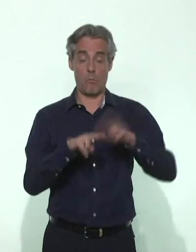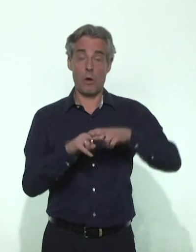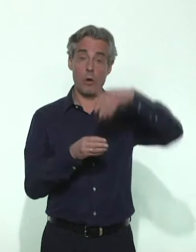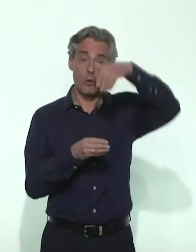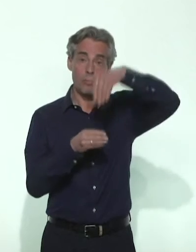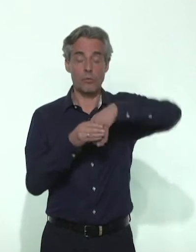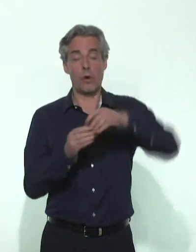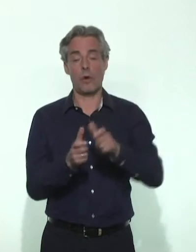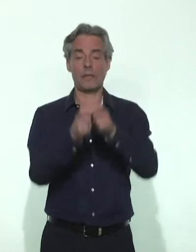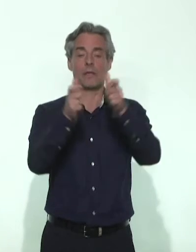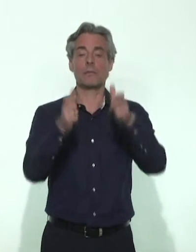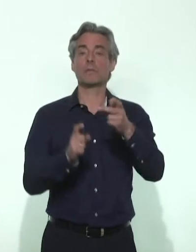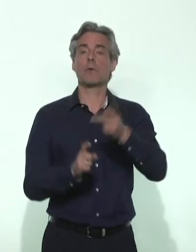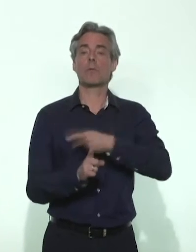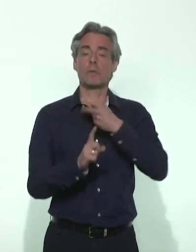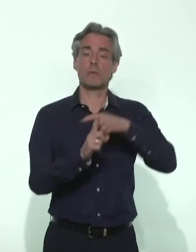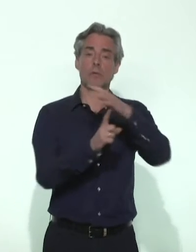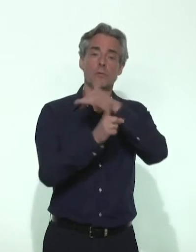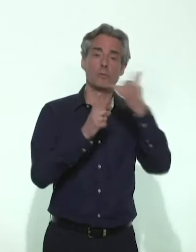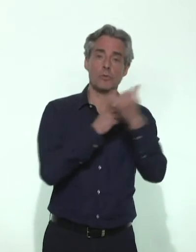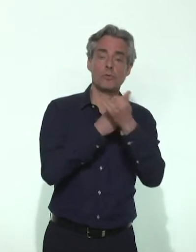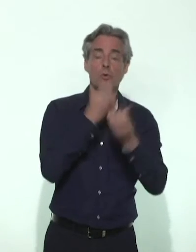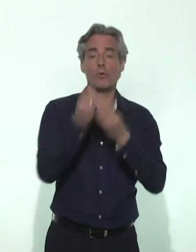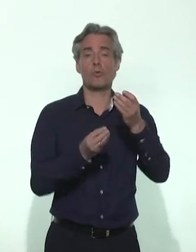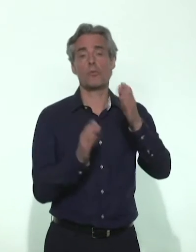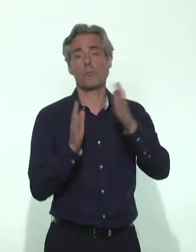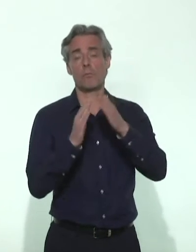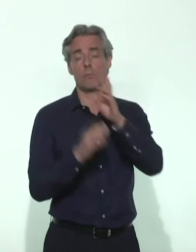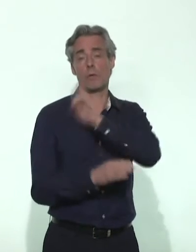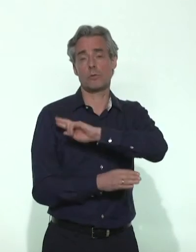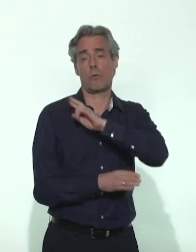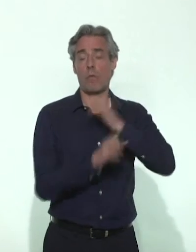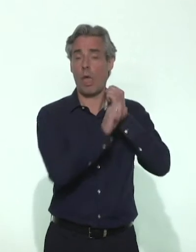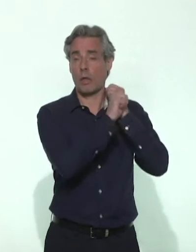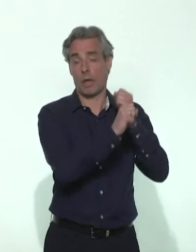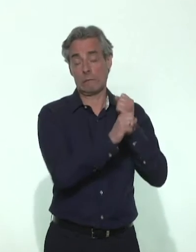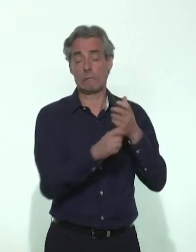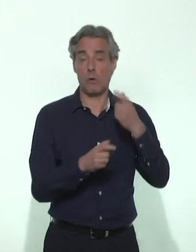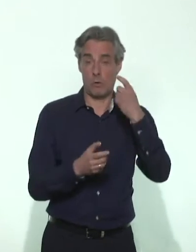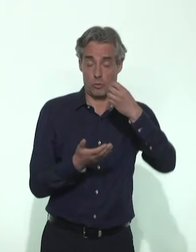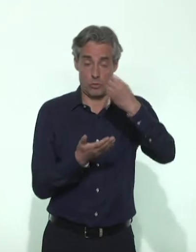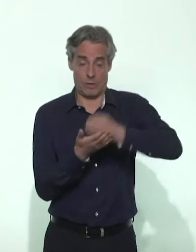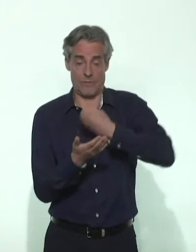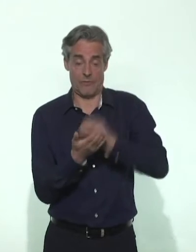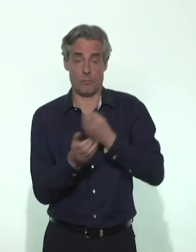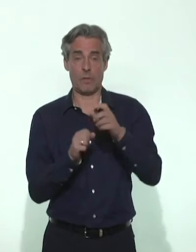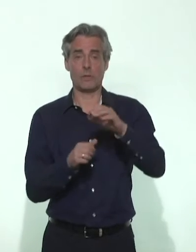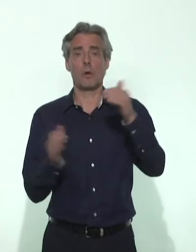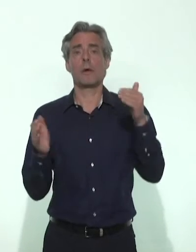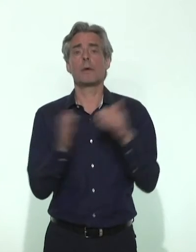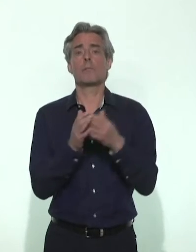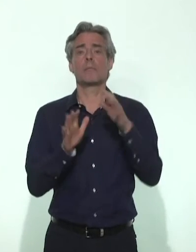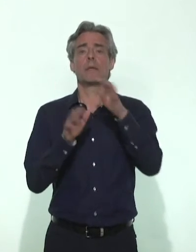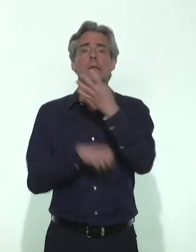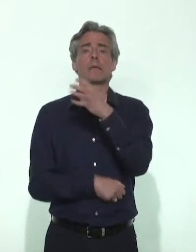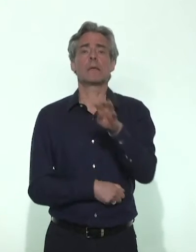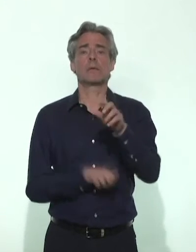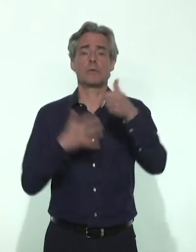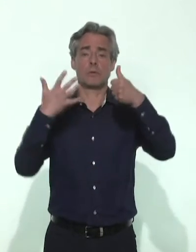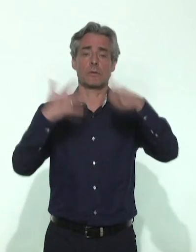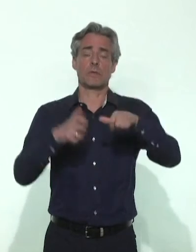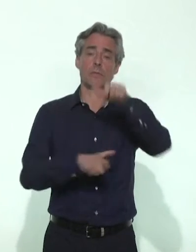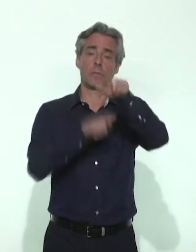en établissements médico-sociaux, en EHPAD. Et à ce jour, nous avons une remontée d'informations de 1416